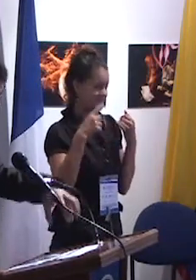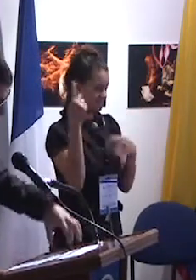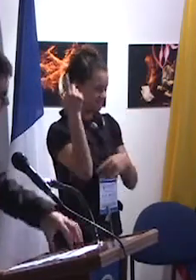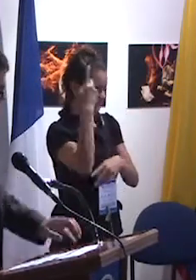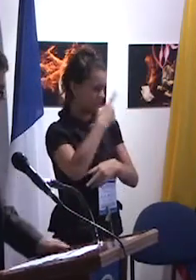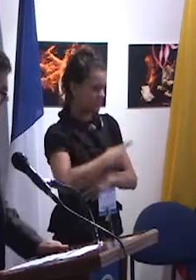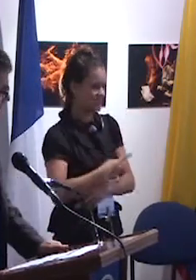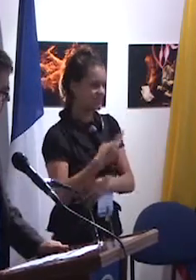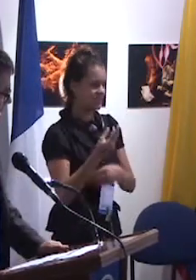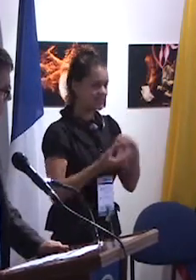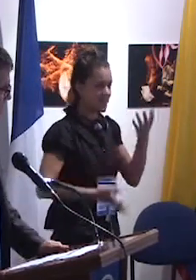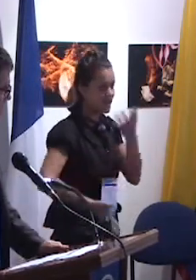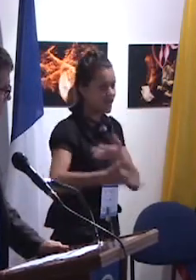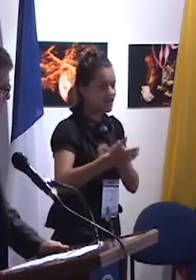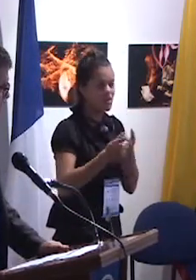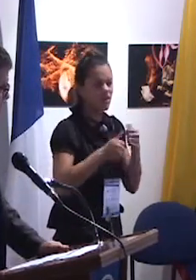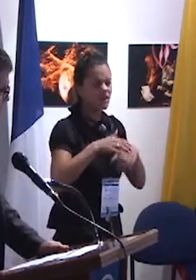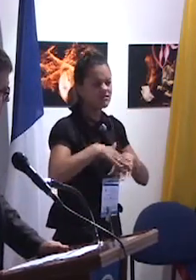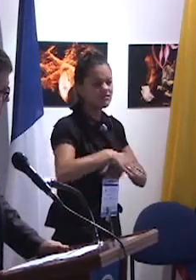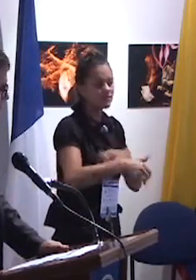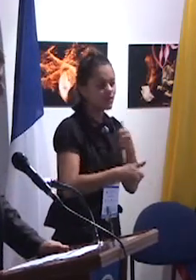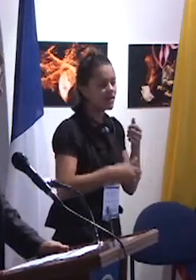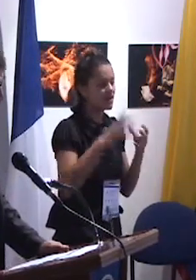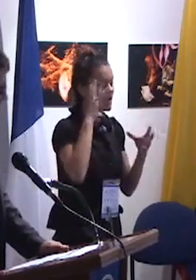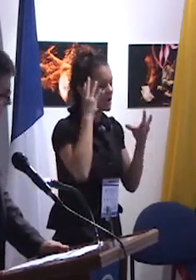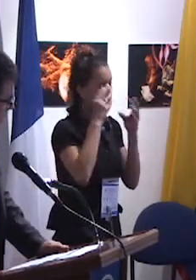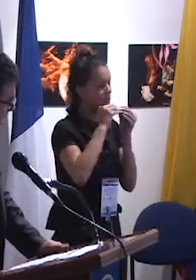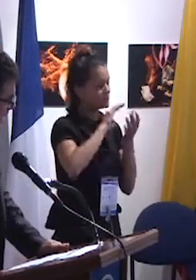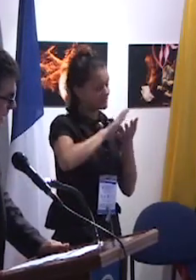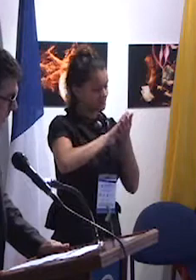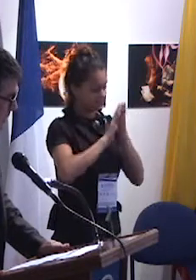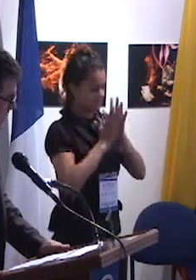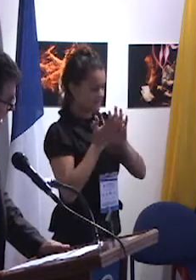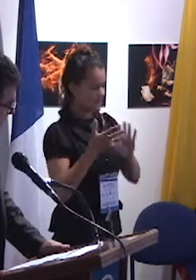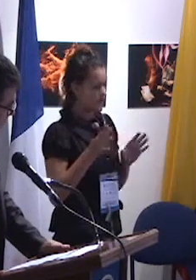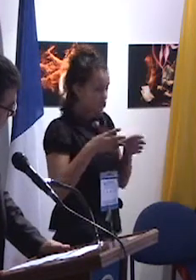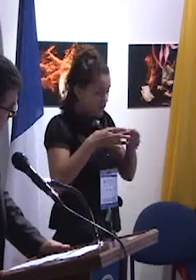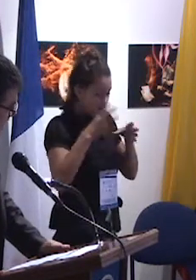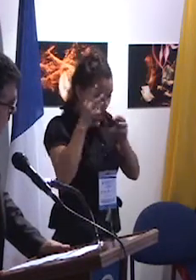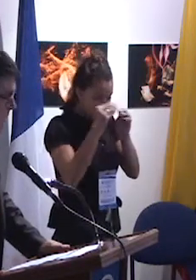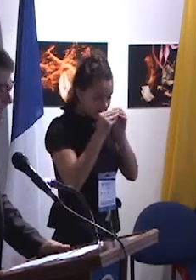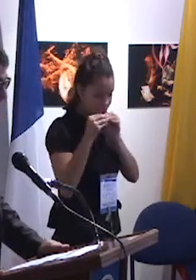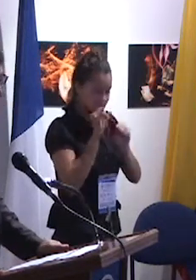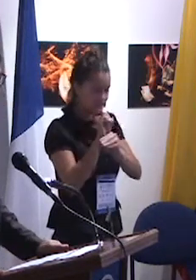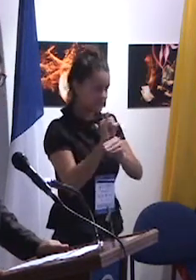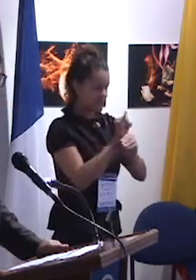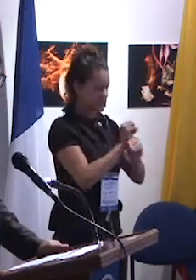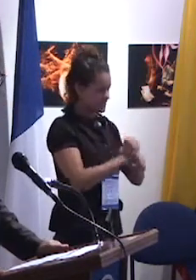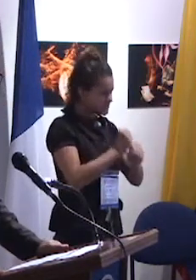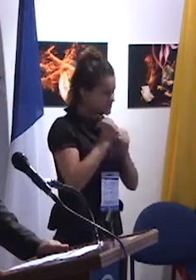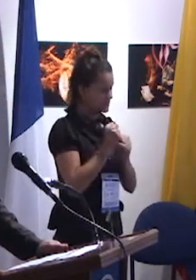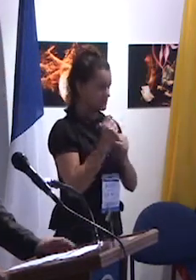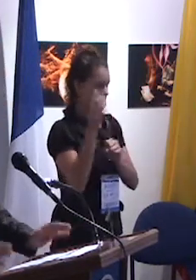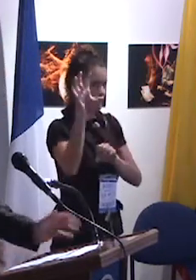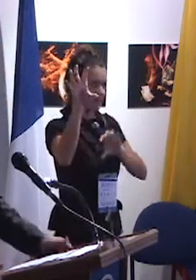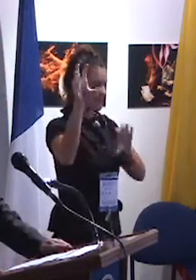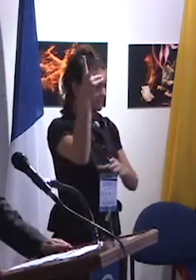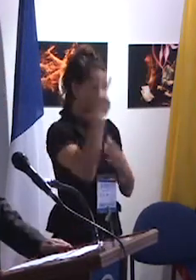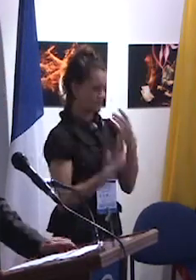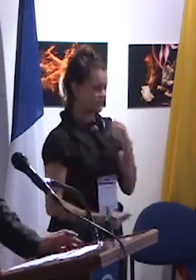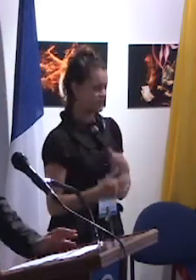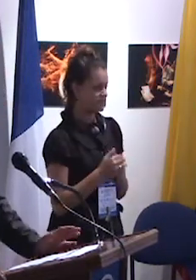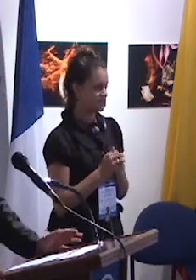ser la base de una cooperación institucional reenforzada entre ambos países. Entonces, le voy a desear